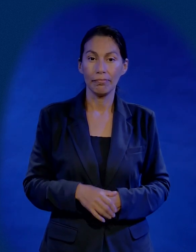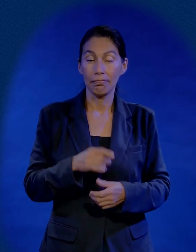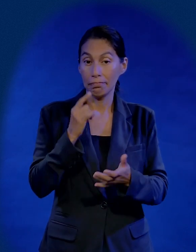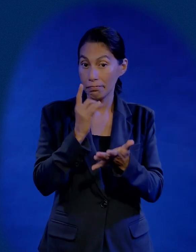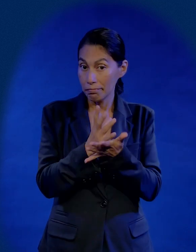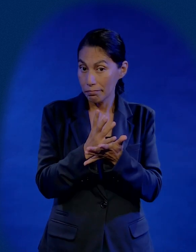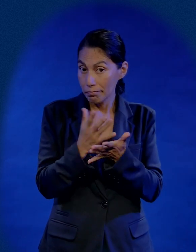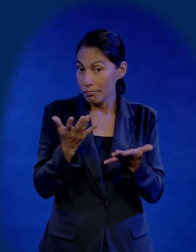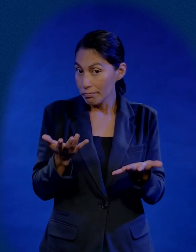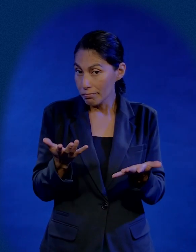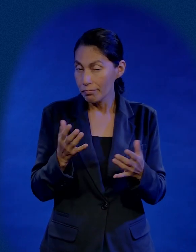Solamente que